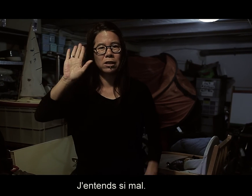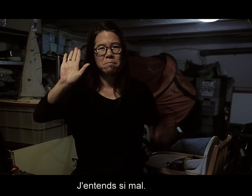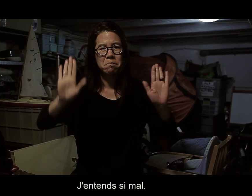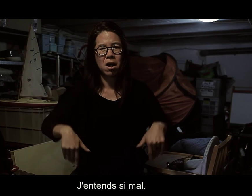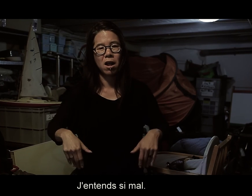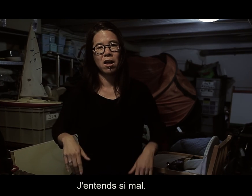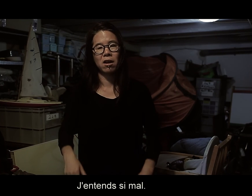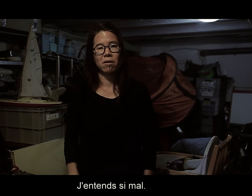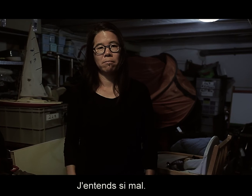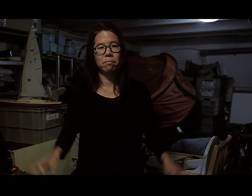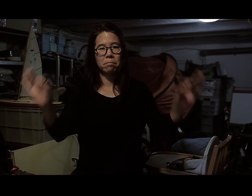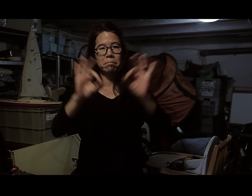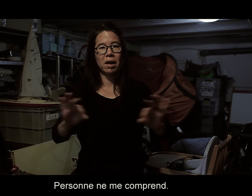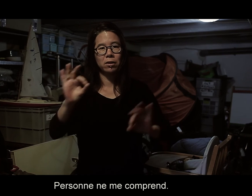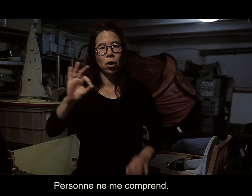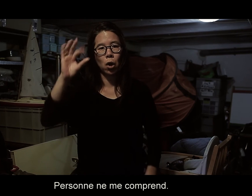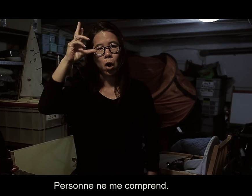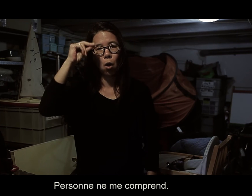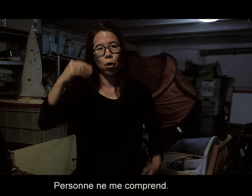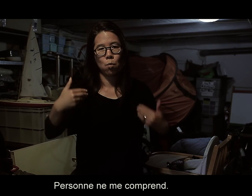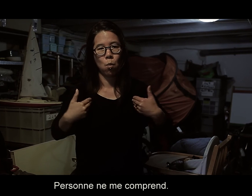si mal. Personne ne me comprend.